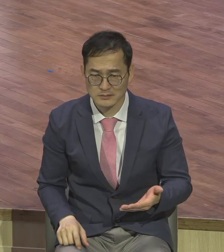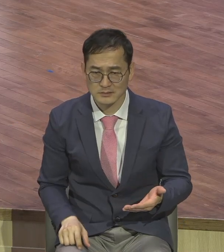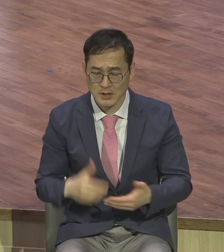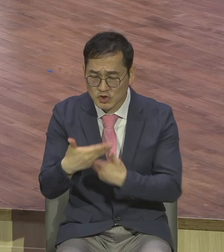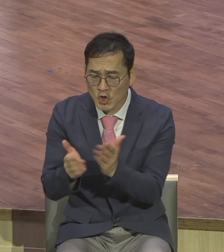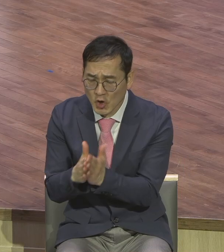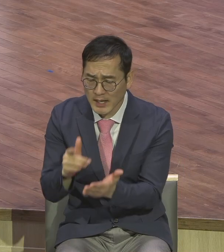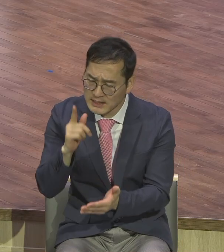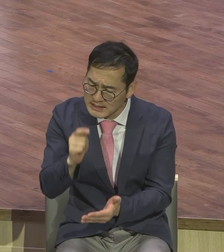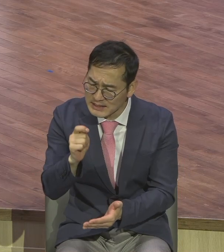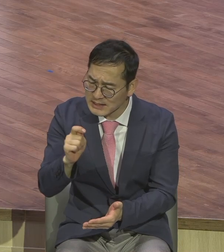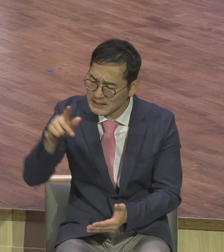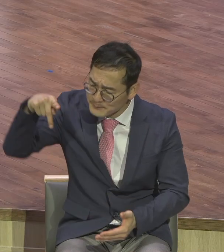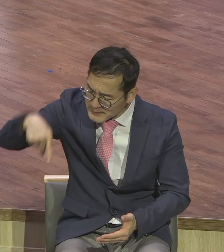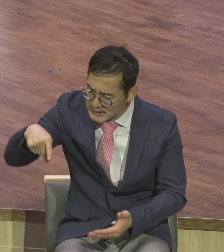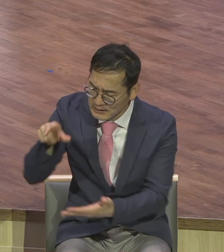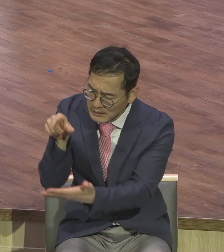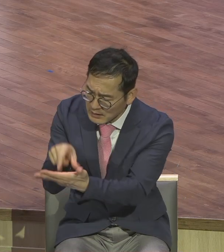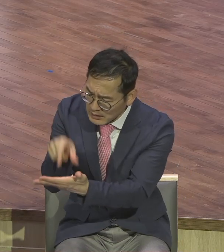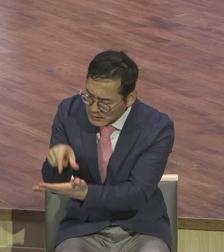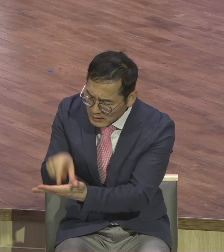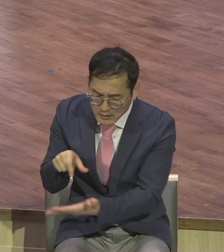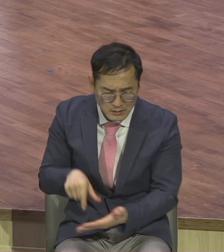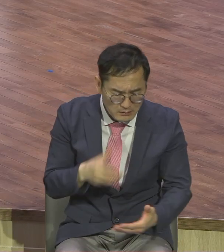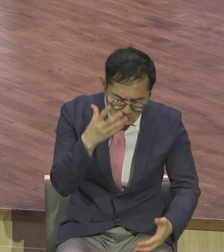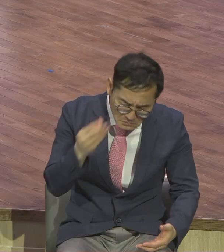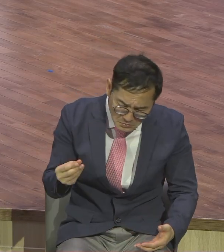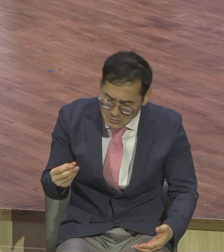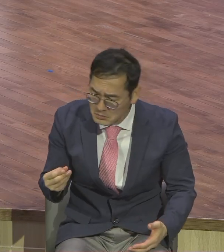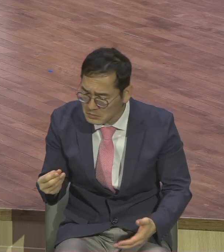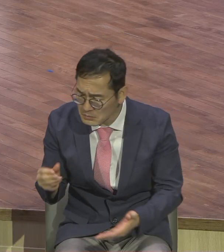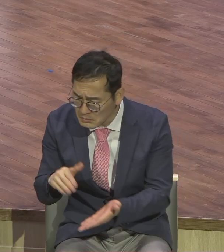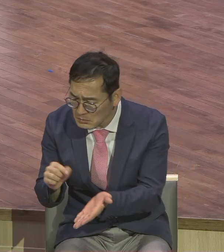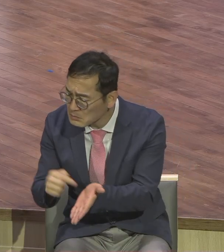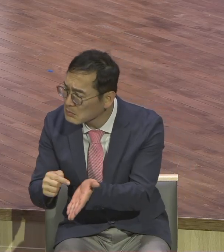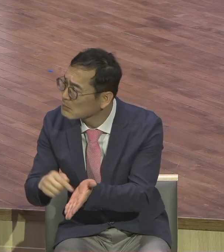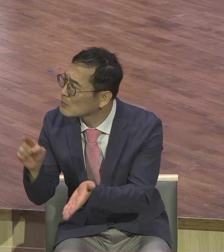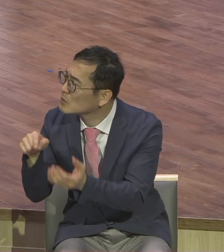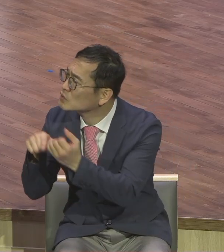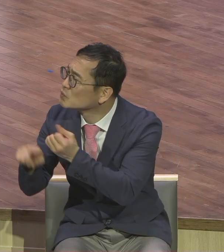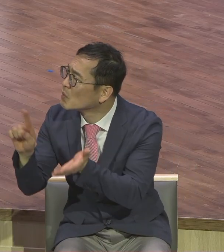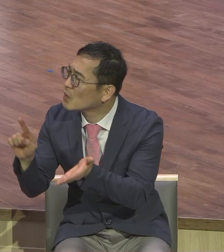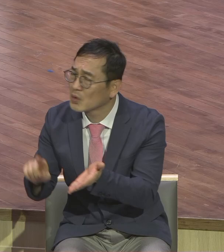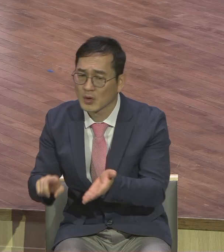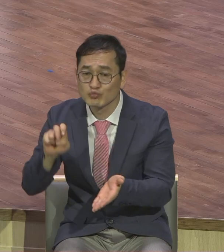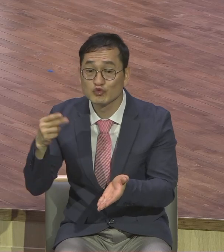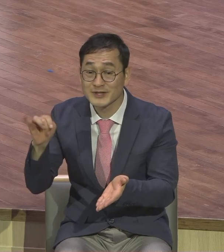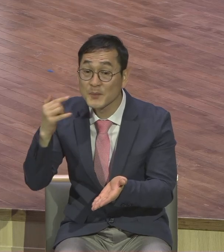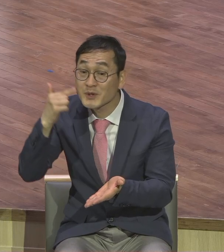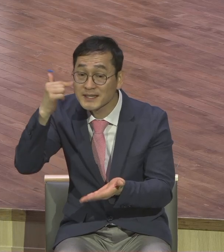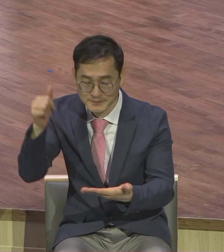그렇게 TP를 말씀하는데 이게 무슨 뜻입니까? 그러니까 무디 목사님이 Trade